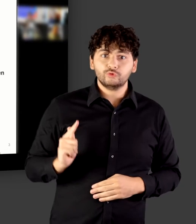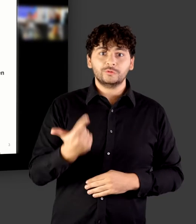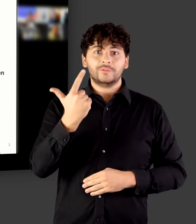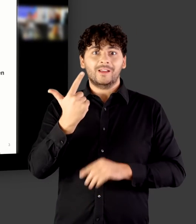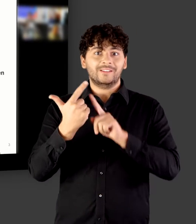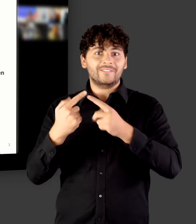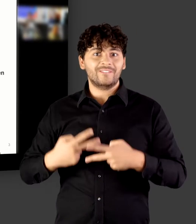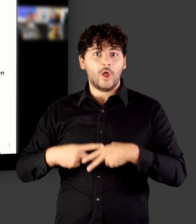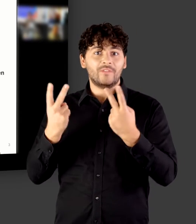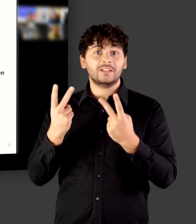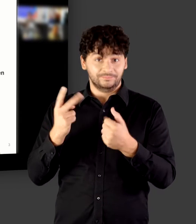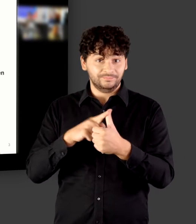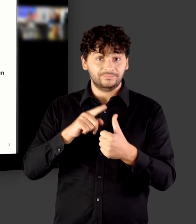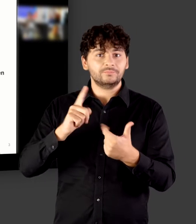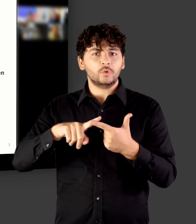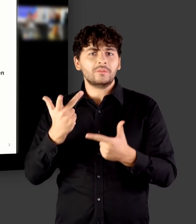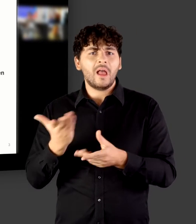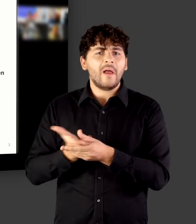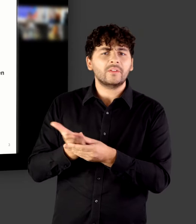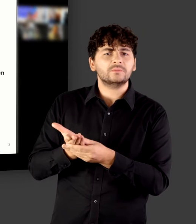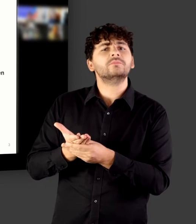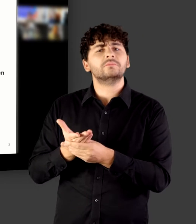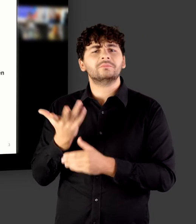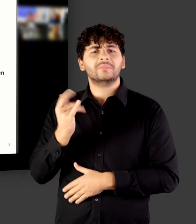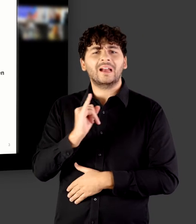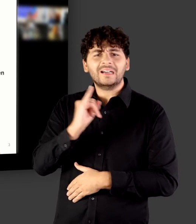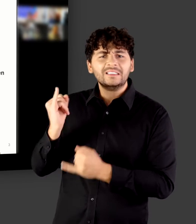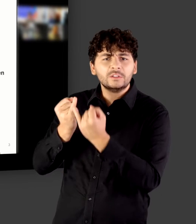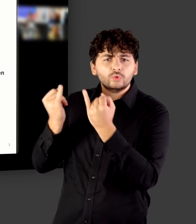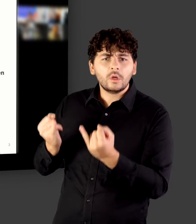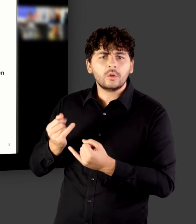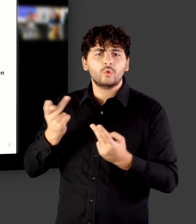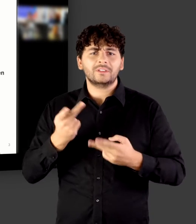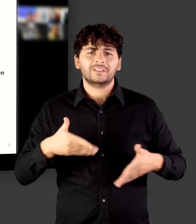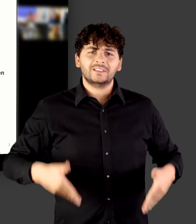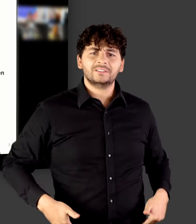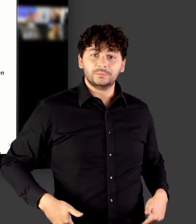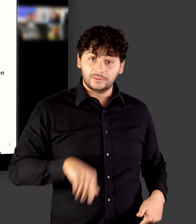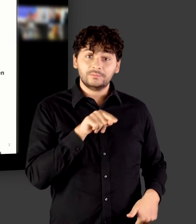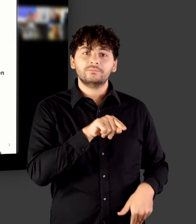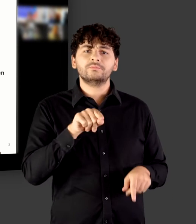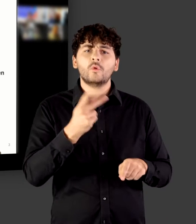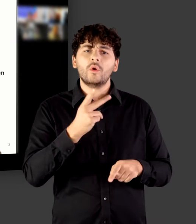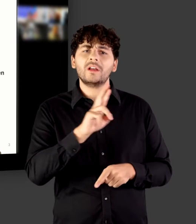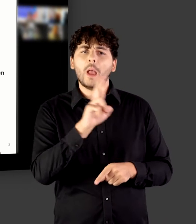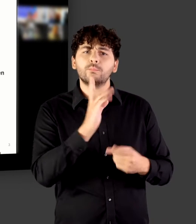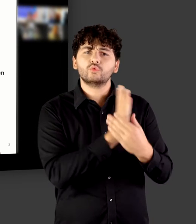einem institutionellen oder disziplinären Repositorium, kann aber auch die Webseite der AutorInnen selber sein.